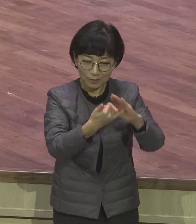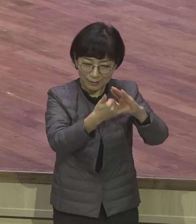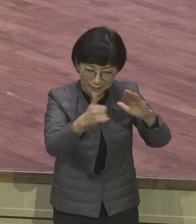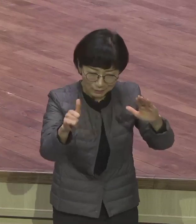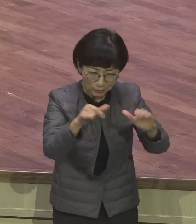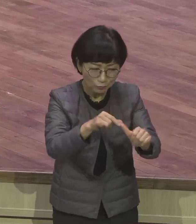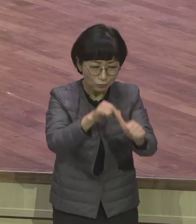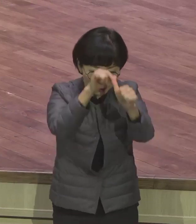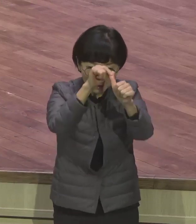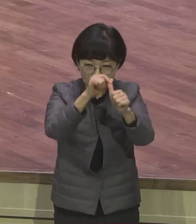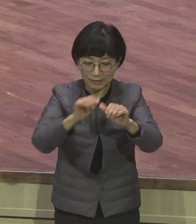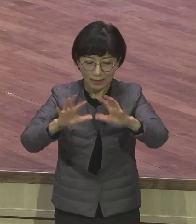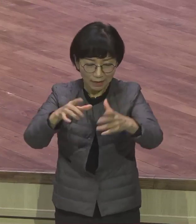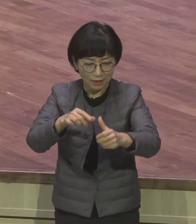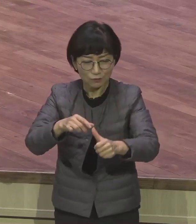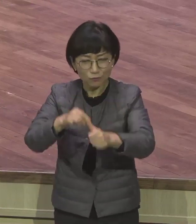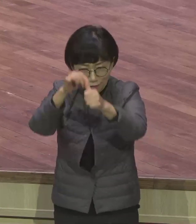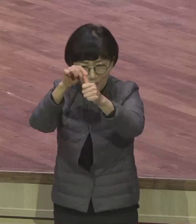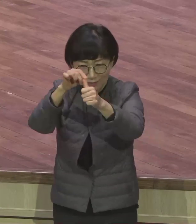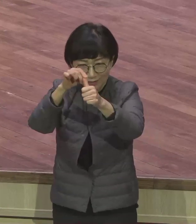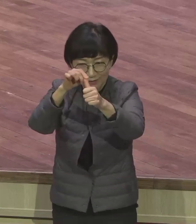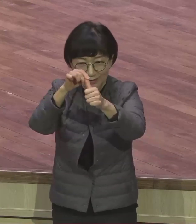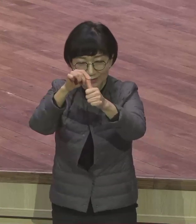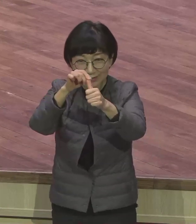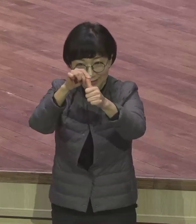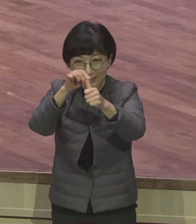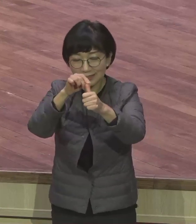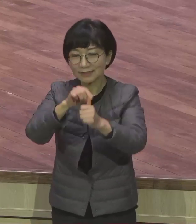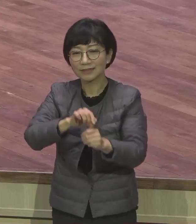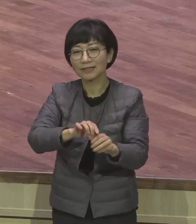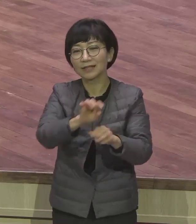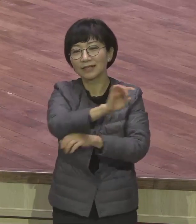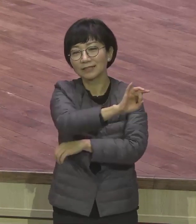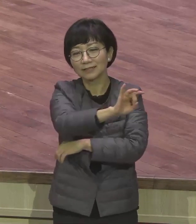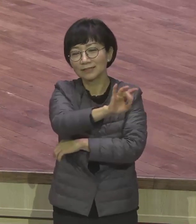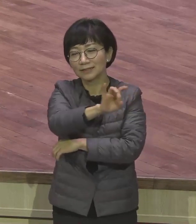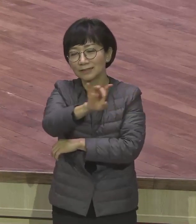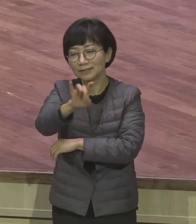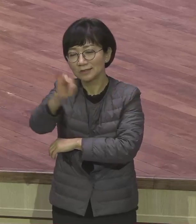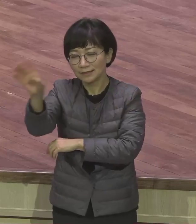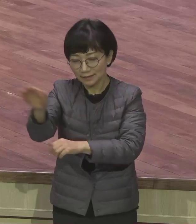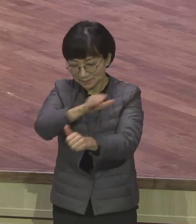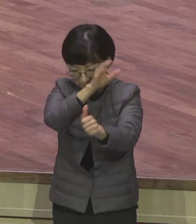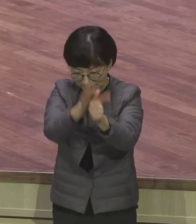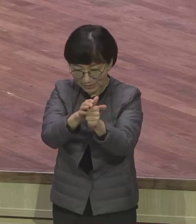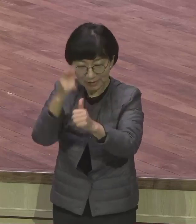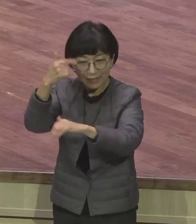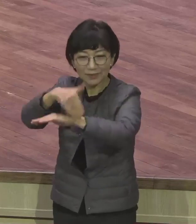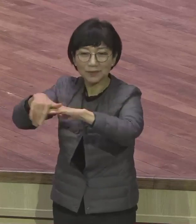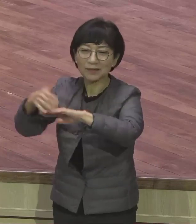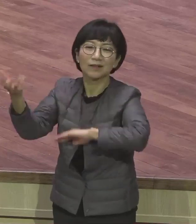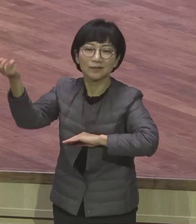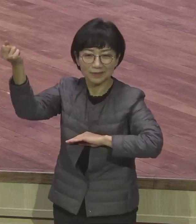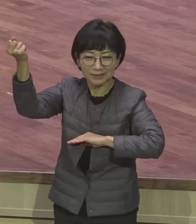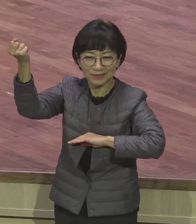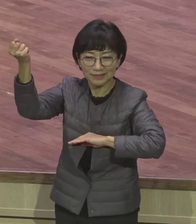여러분 한 사람을 통해서 하나님 하실 계획이 있어서 여러분을 지금도 안